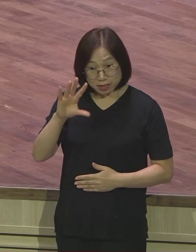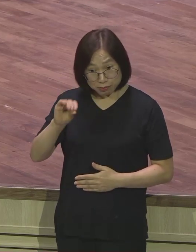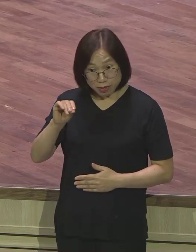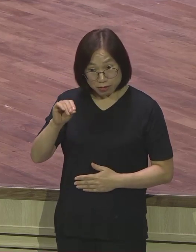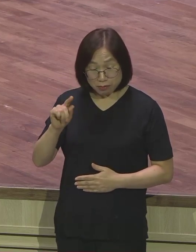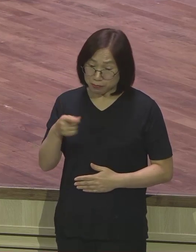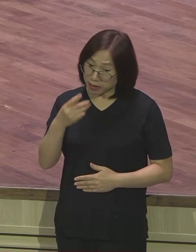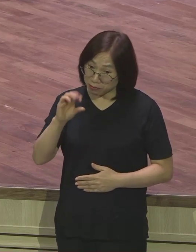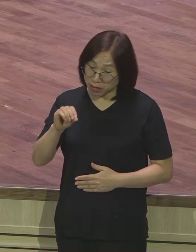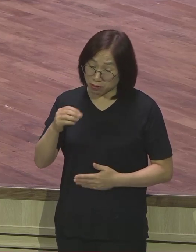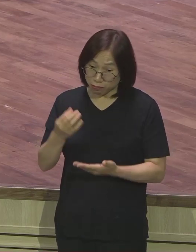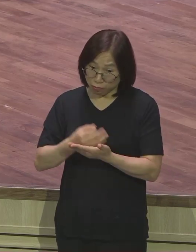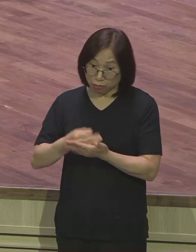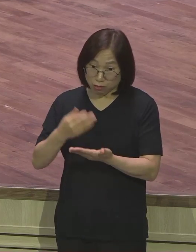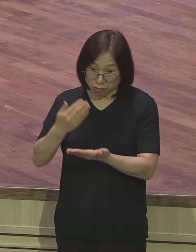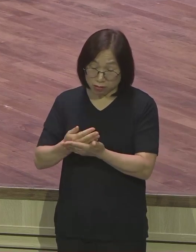근데 이 사람들이